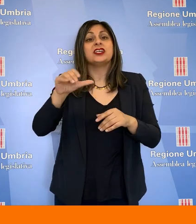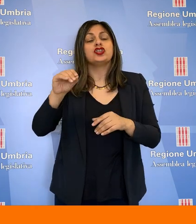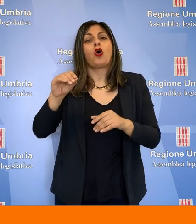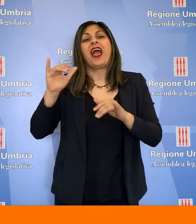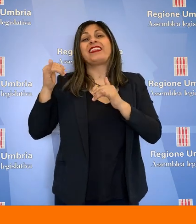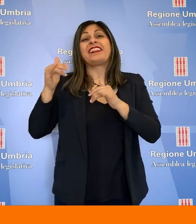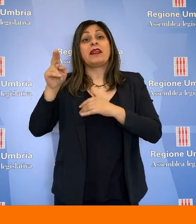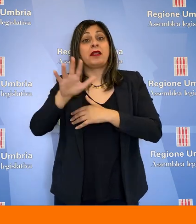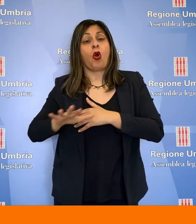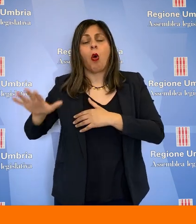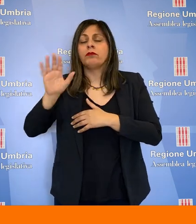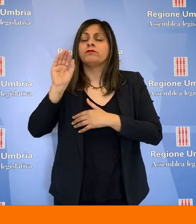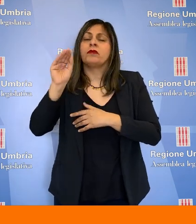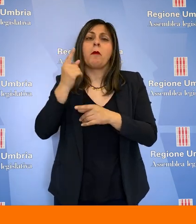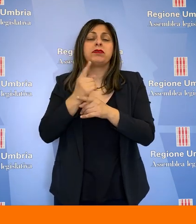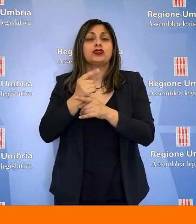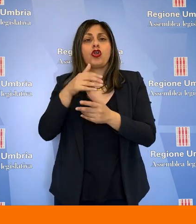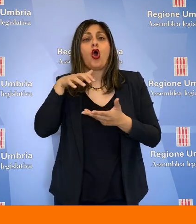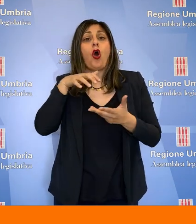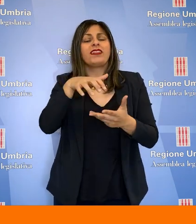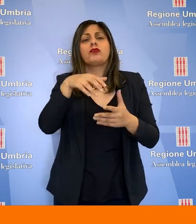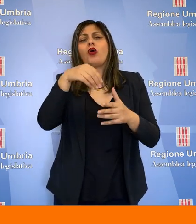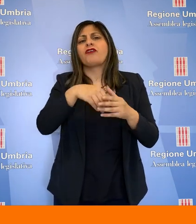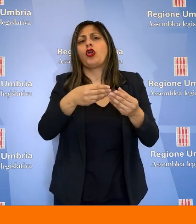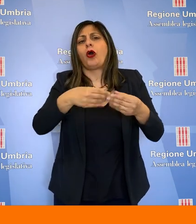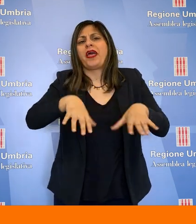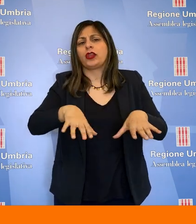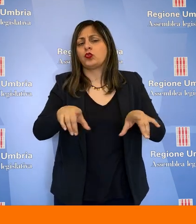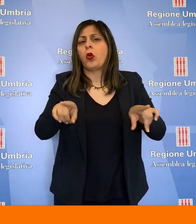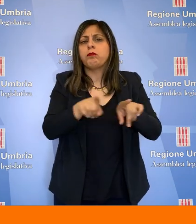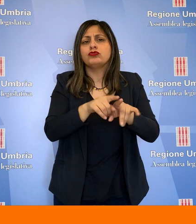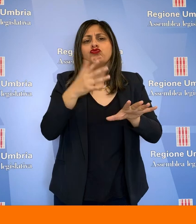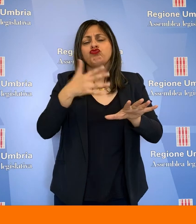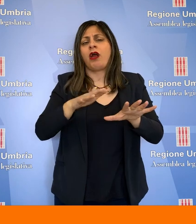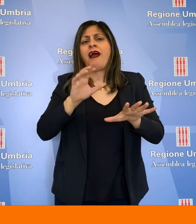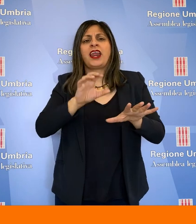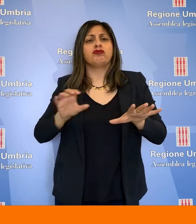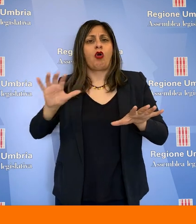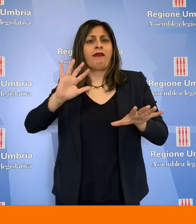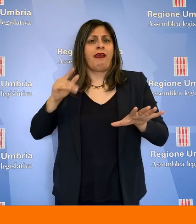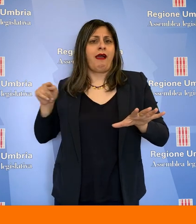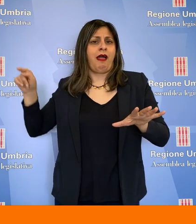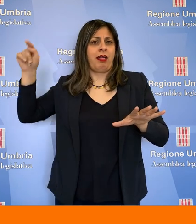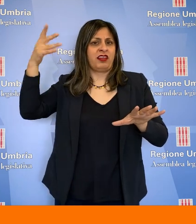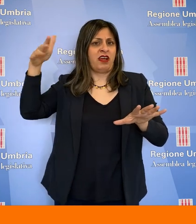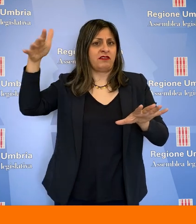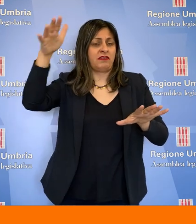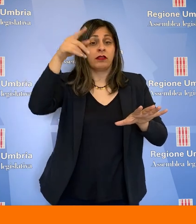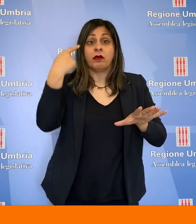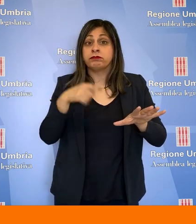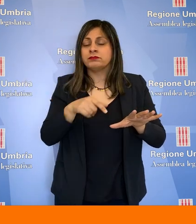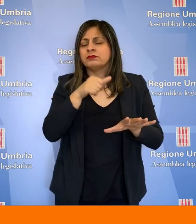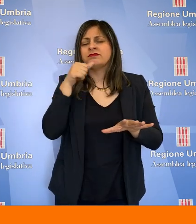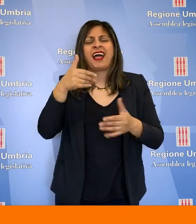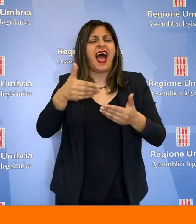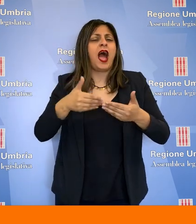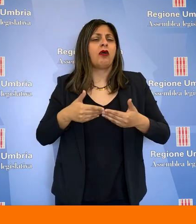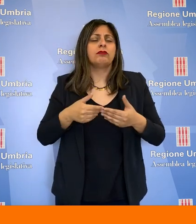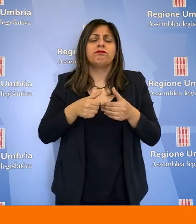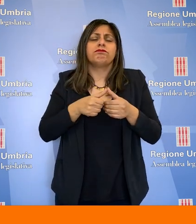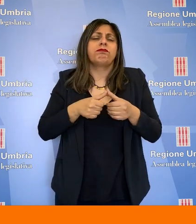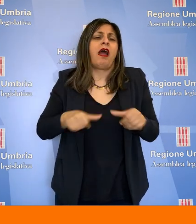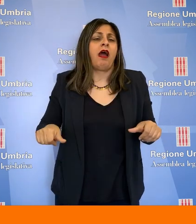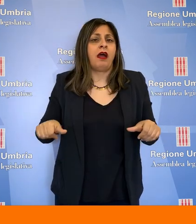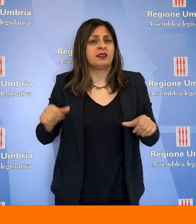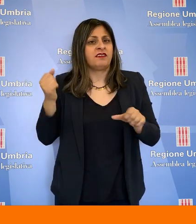'intrattenimento. Dai rappresentanti del SILBE, il sindacato italiano locali da ballo e da suo intrattenimento Umbria, è emersa la necessità